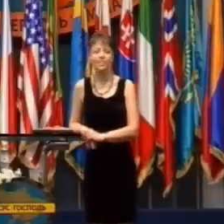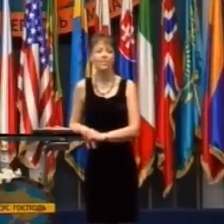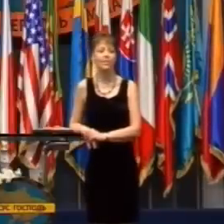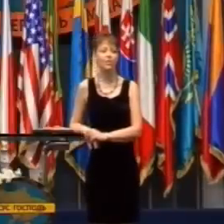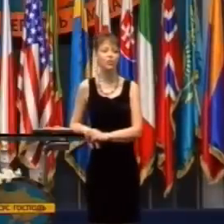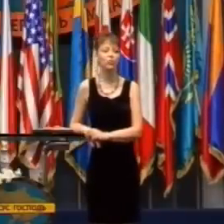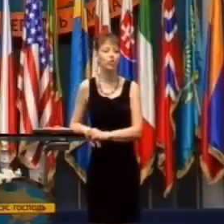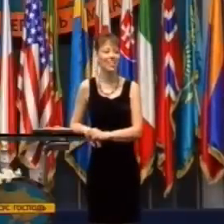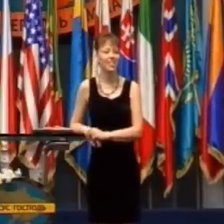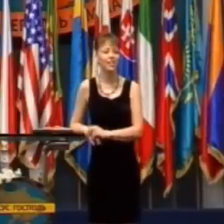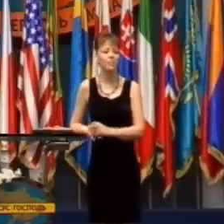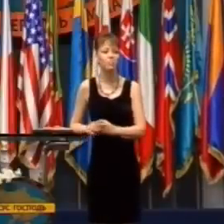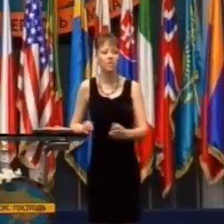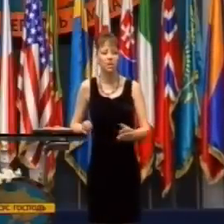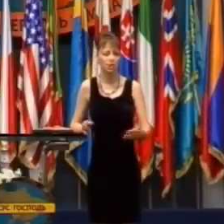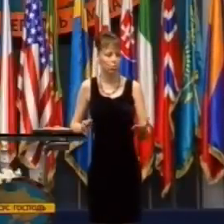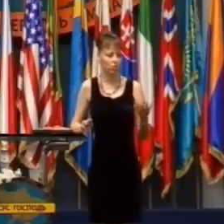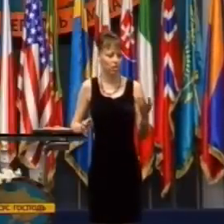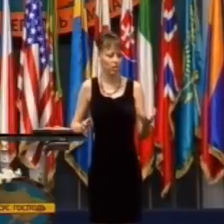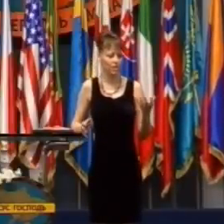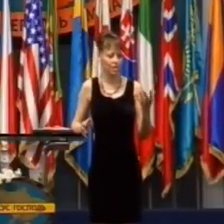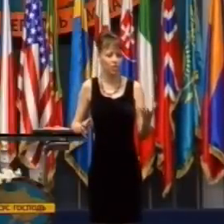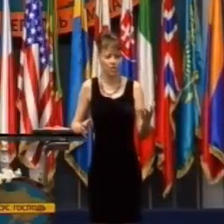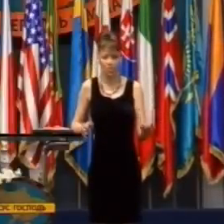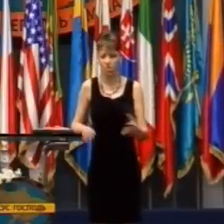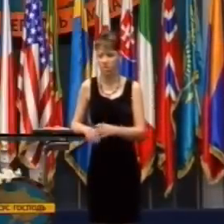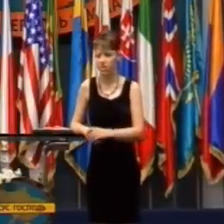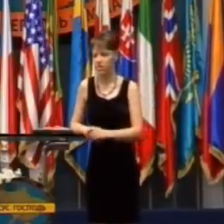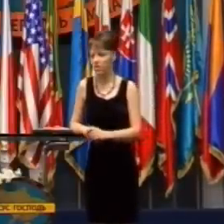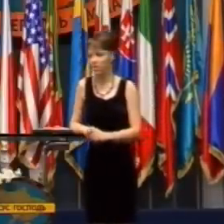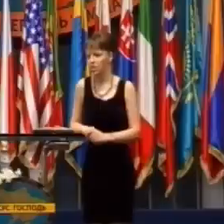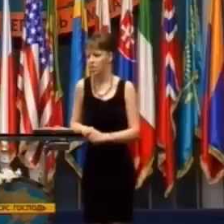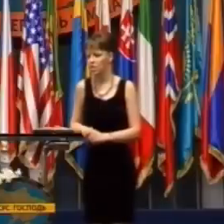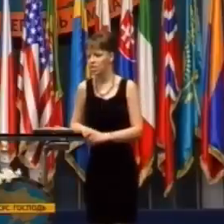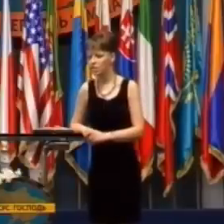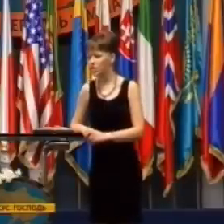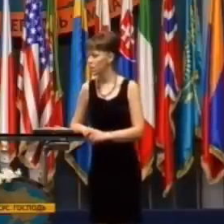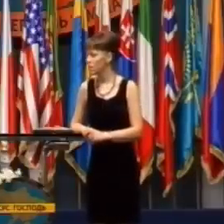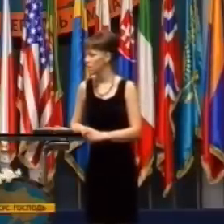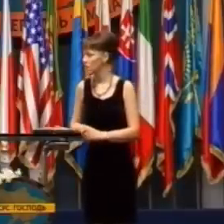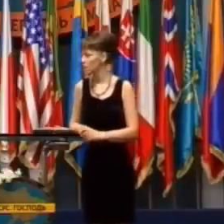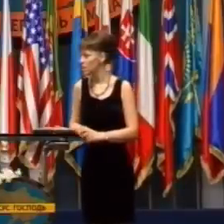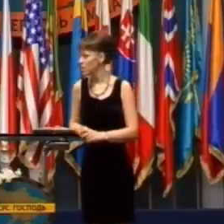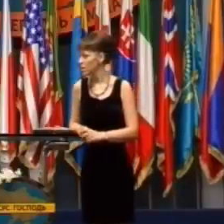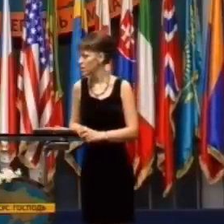Niektorí boží služobníci sú veľmi dobre známi po celom svete. No.